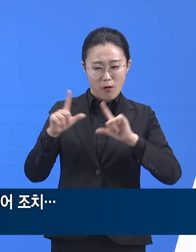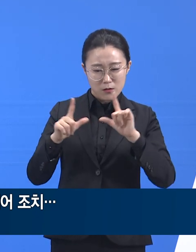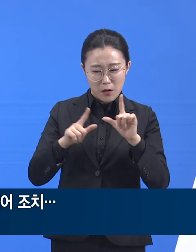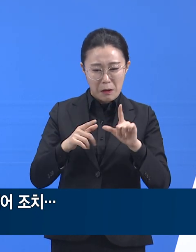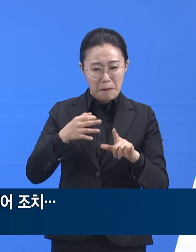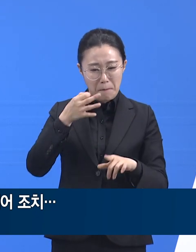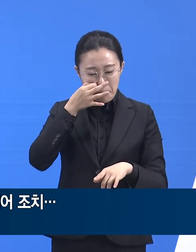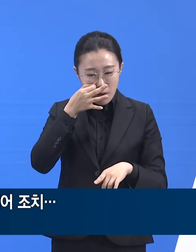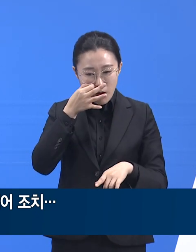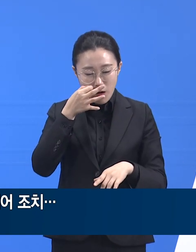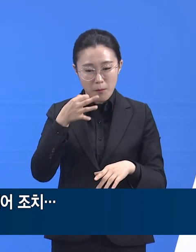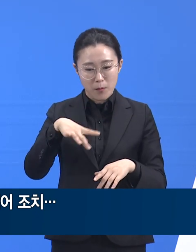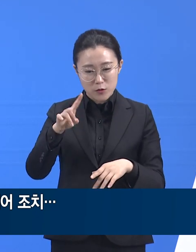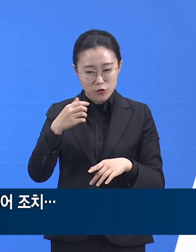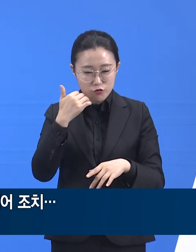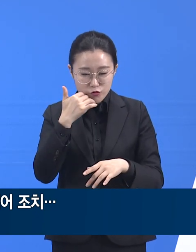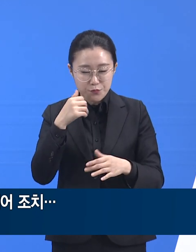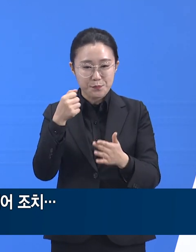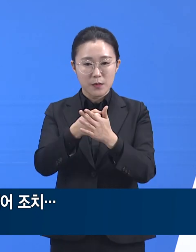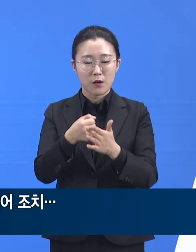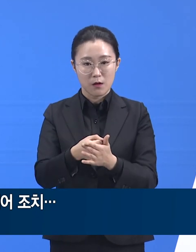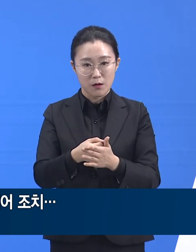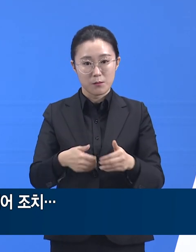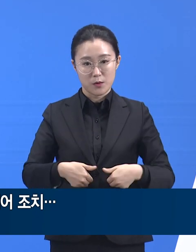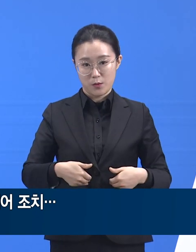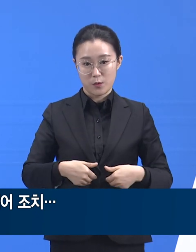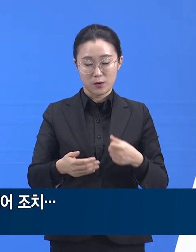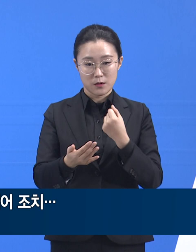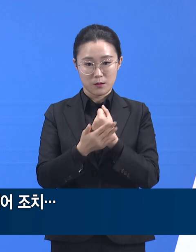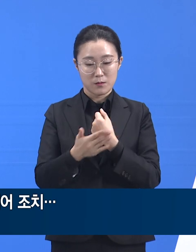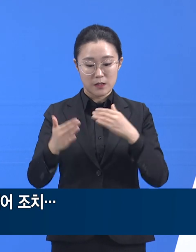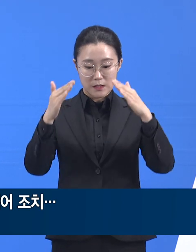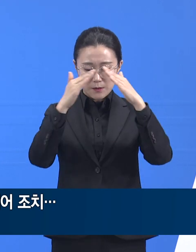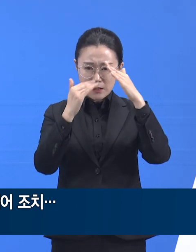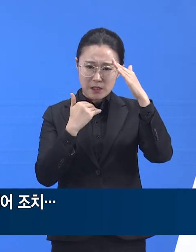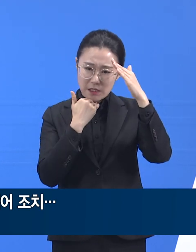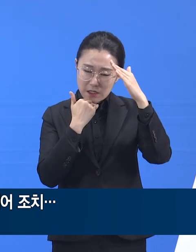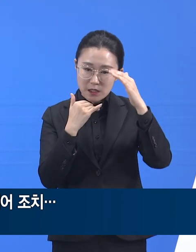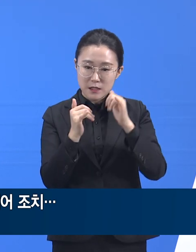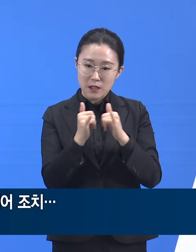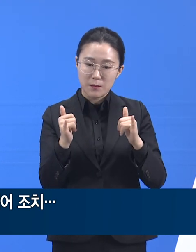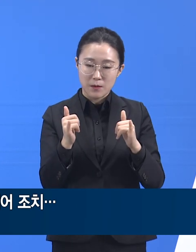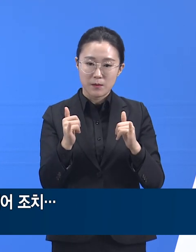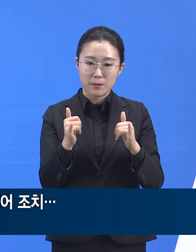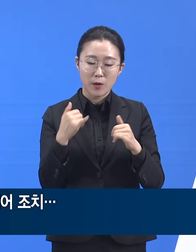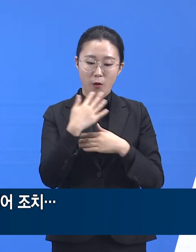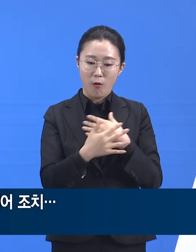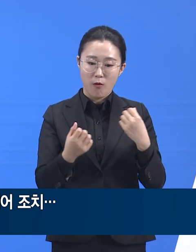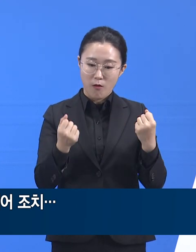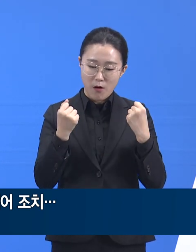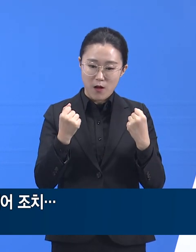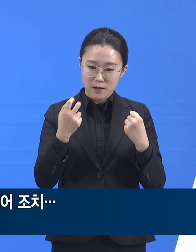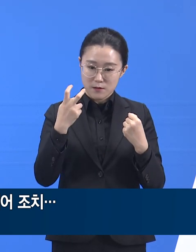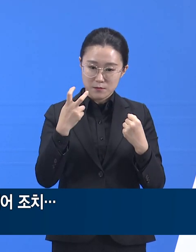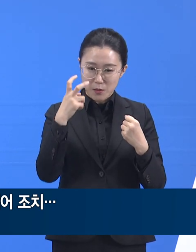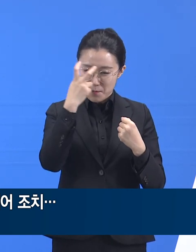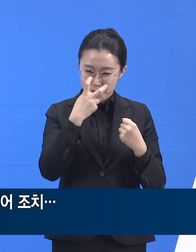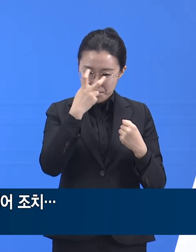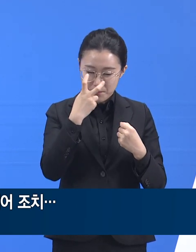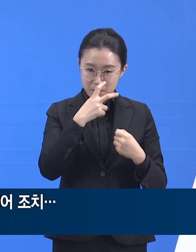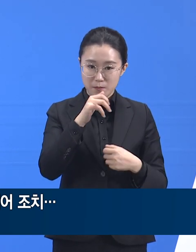등으로 구성된 운영단의 의료진들은 매일 가정대기자들의 건강상태 및 중증도를 유선으로 모니터링합니다.